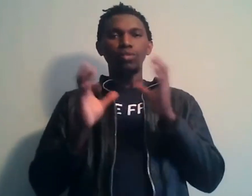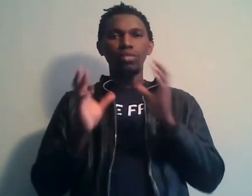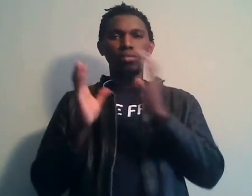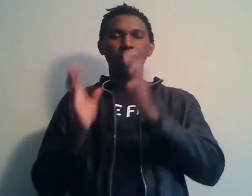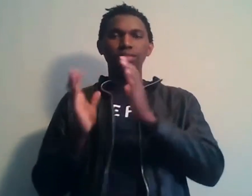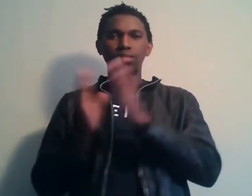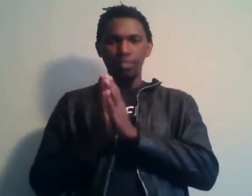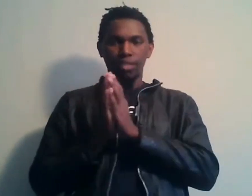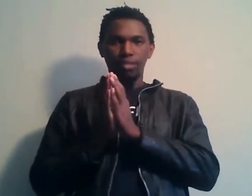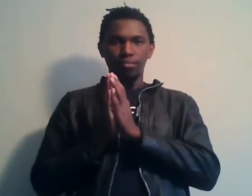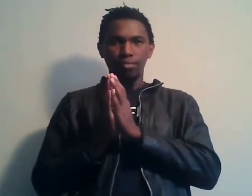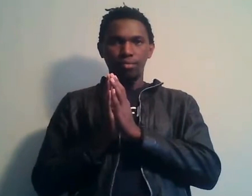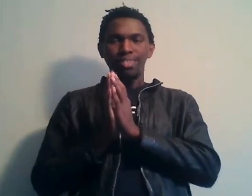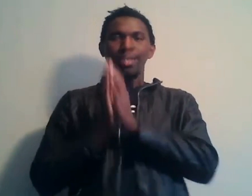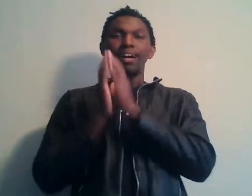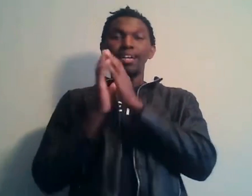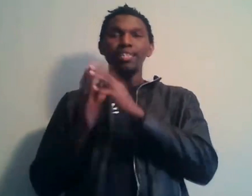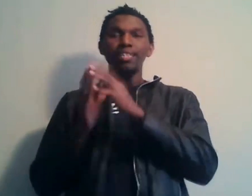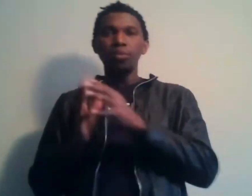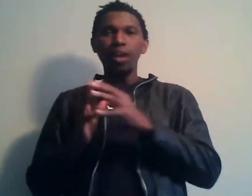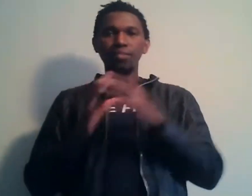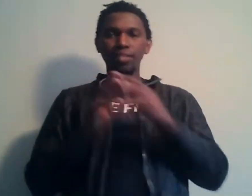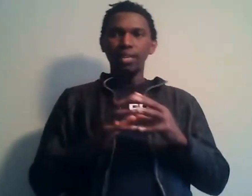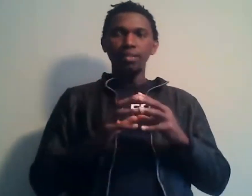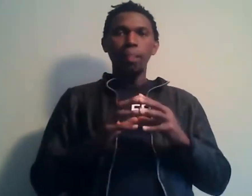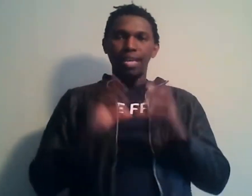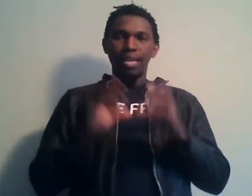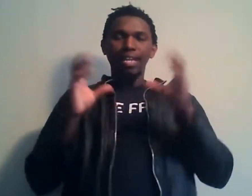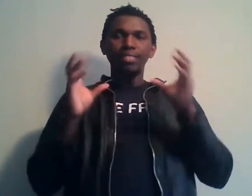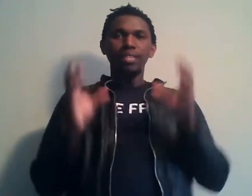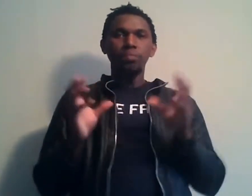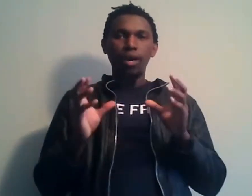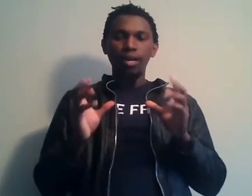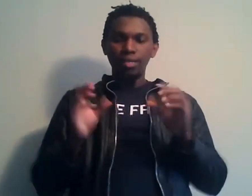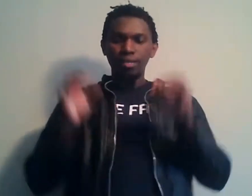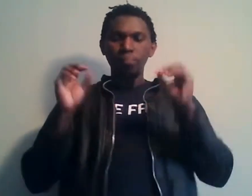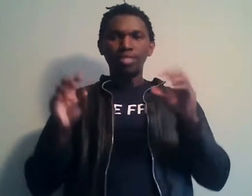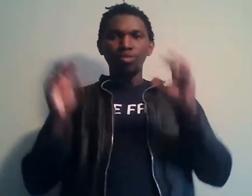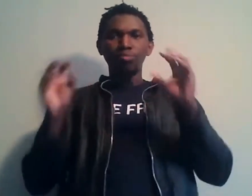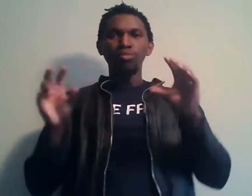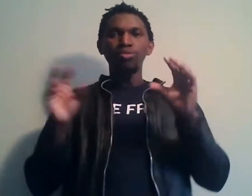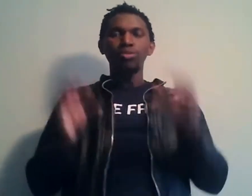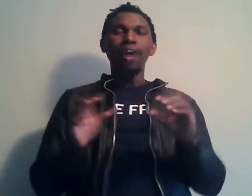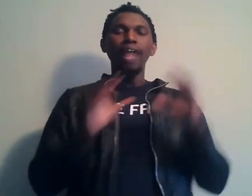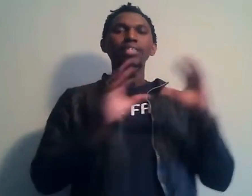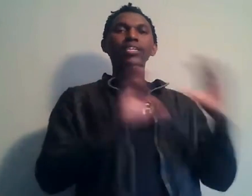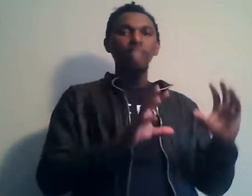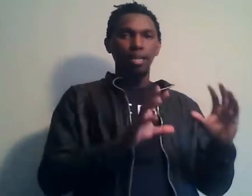tout ce qui se passe en Afrique. La diaspora africaine est la diaspora qui passe le plus de temps à dénigrer